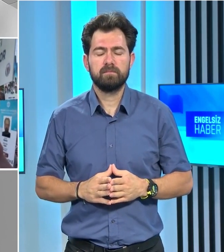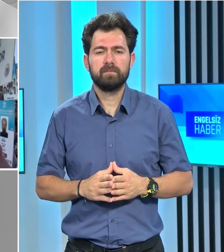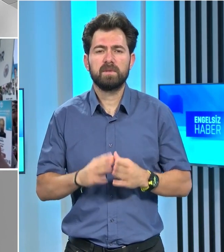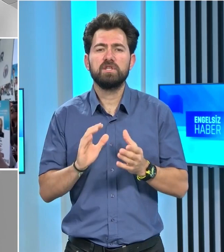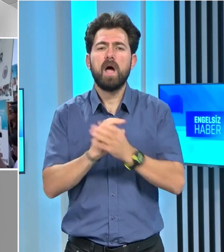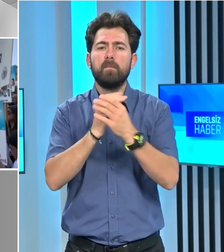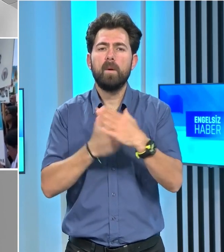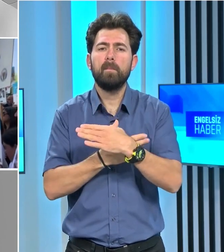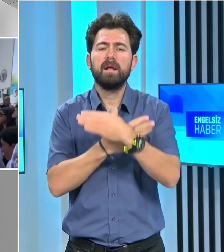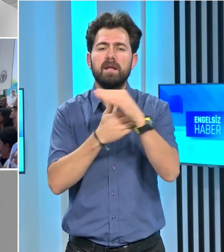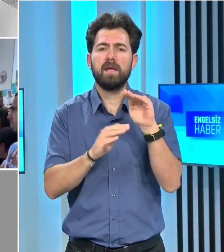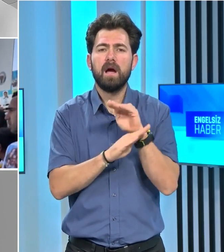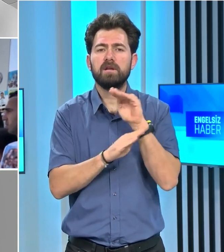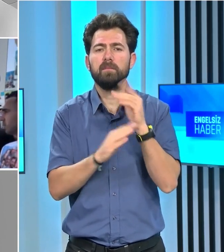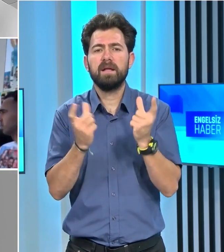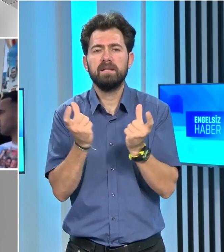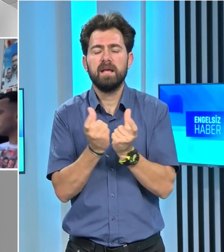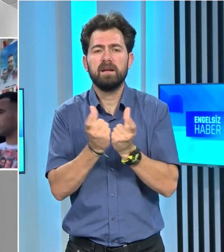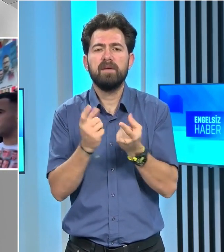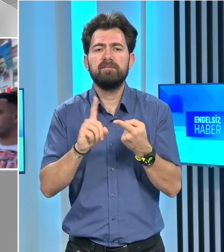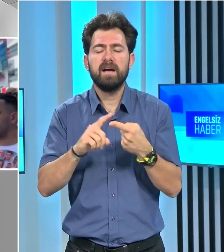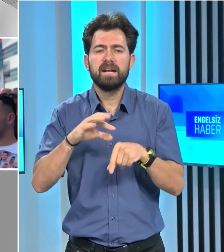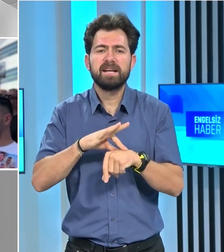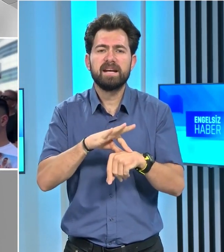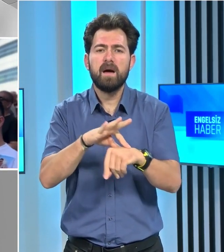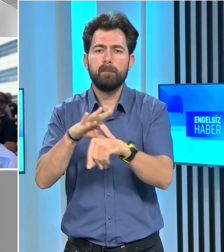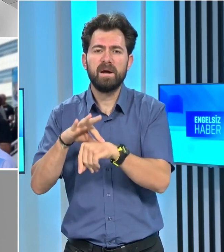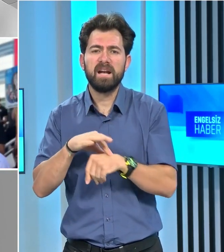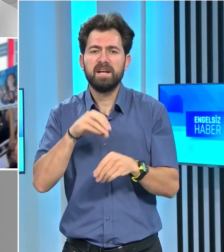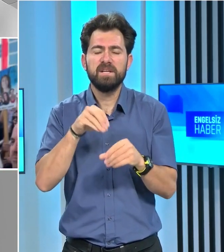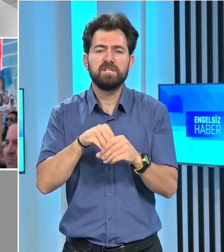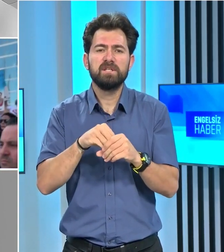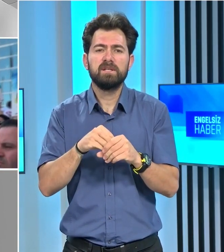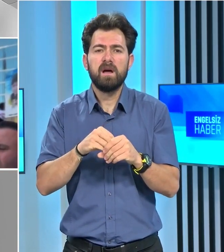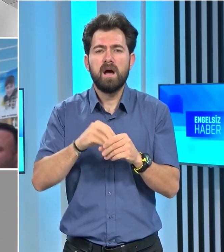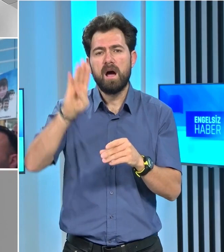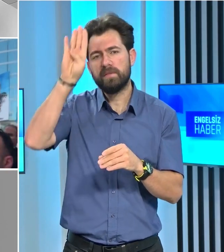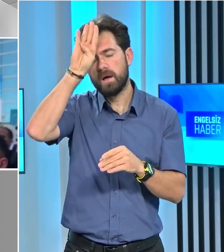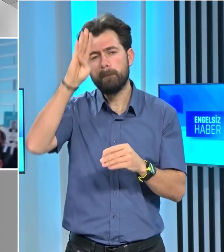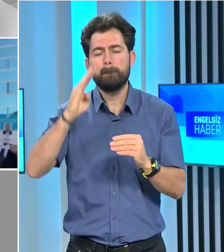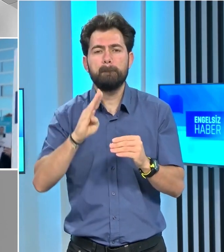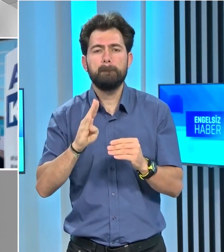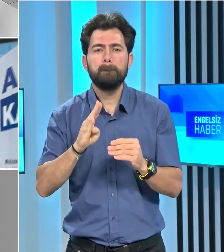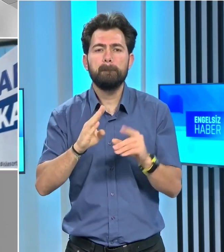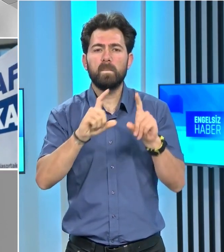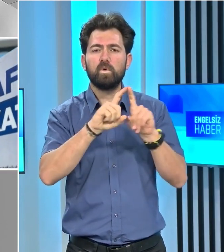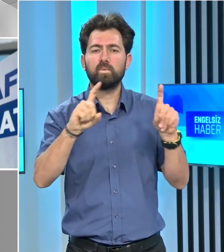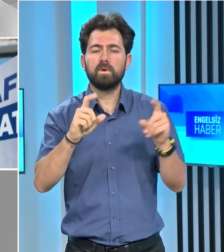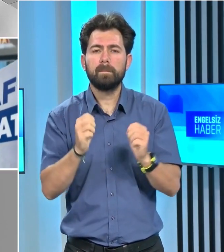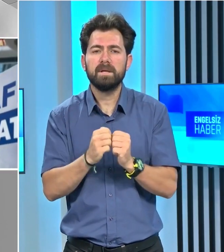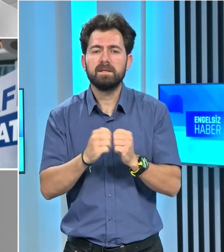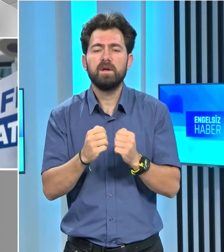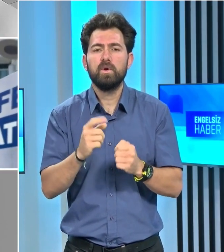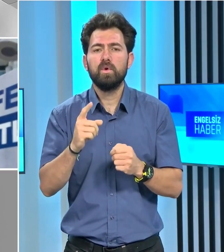Şampiyon Melekleri Yaşatma Derneği ve Rehberler için Adalet Platformu'nun yanı sıra